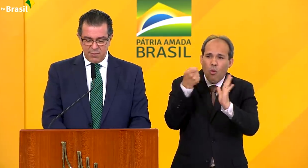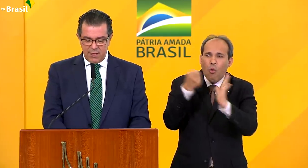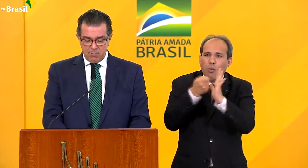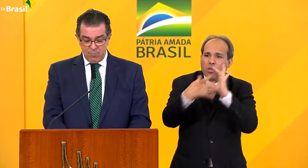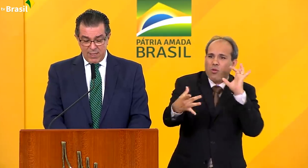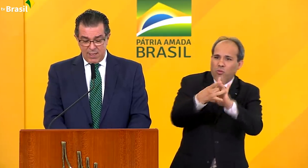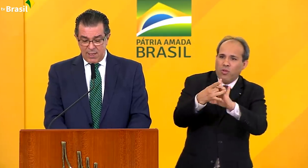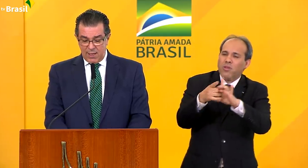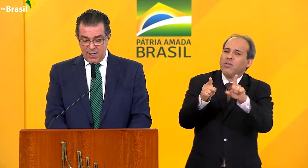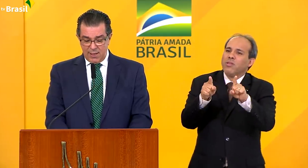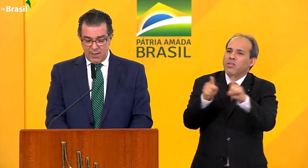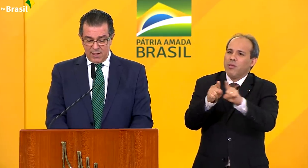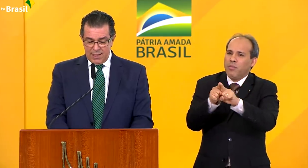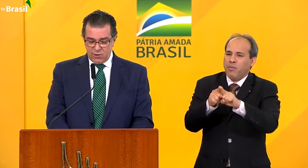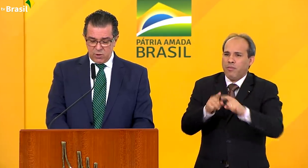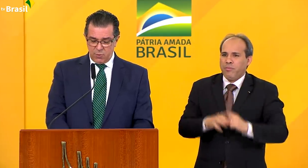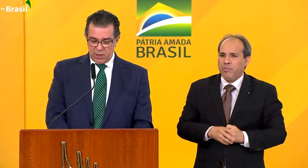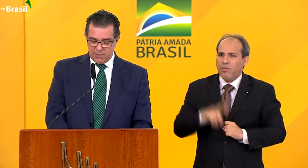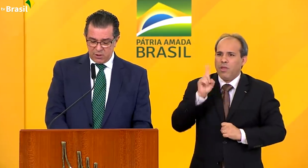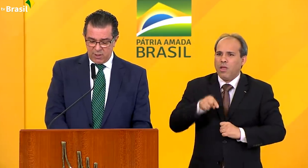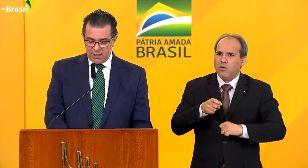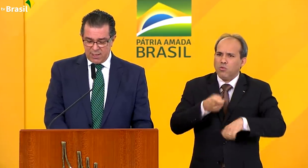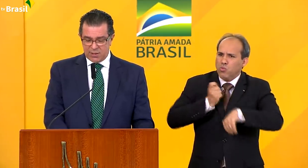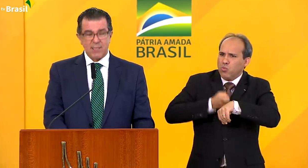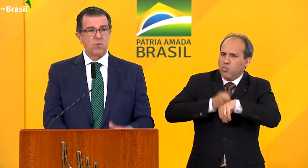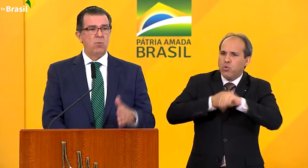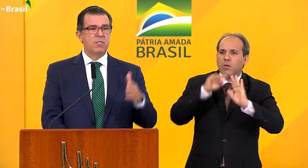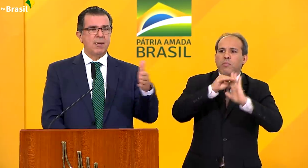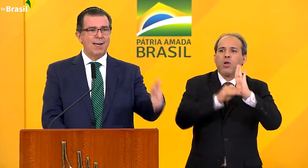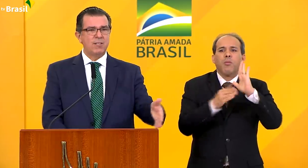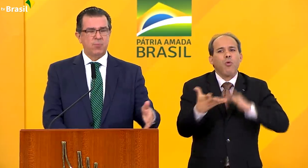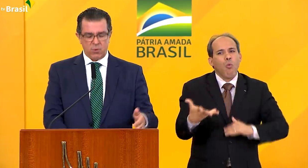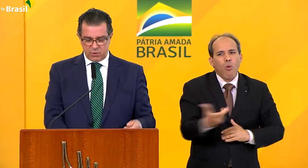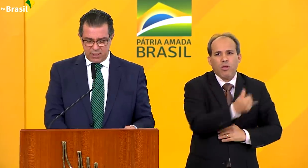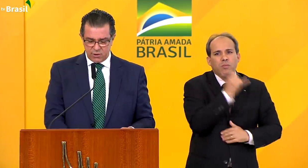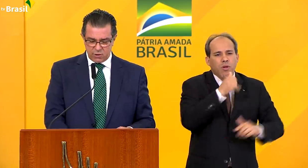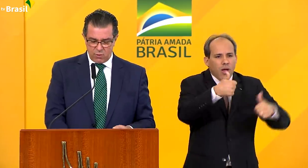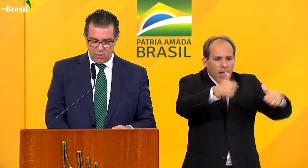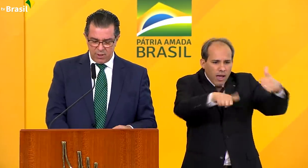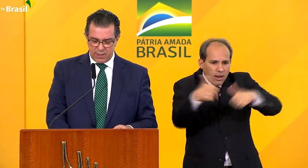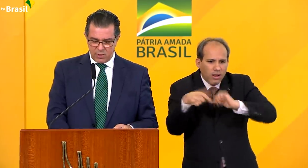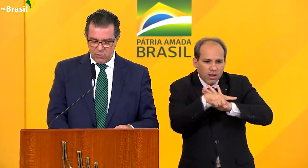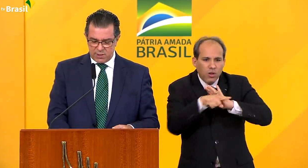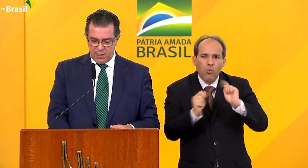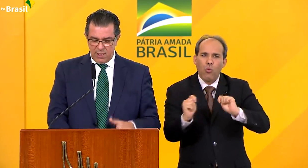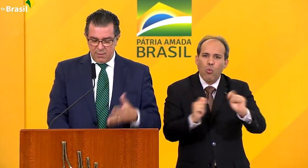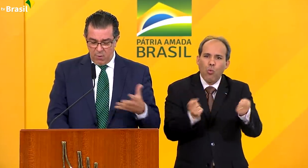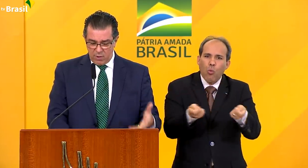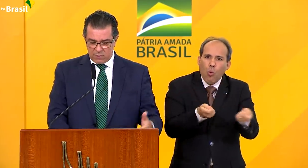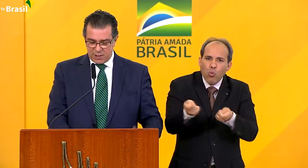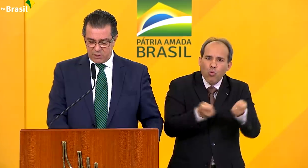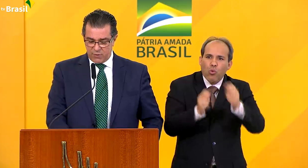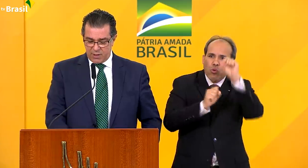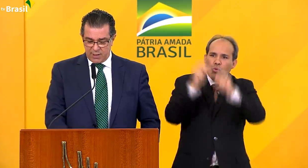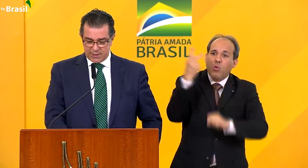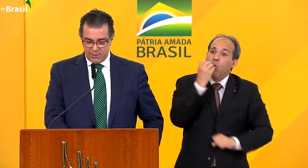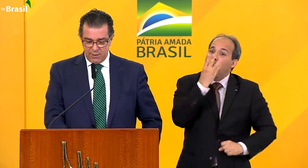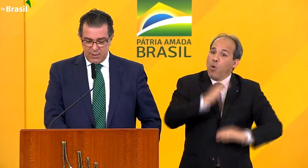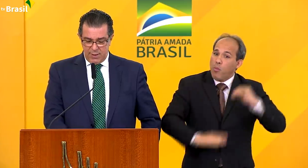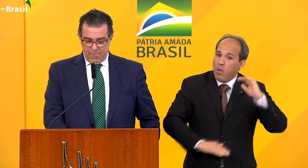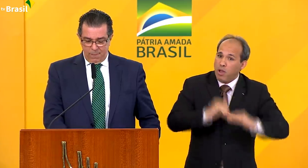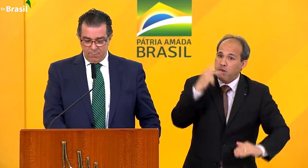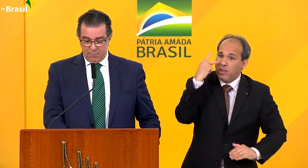vinculada também a rígidos programas de qualidade, tais como os análises de pontos críticos de controle na indústria, boas práticas de